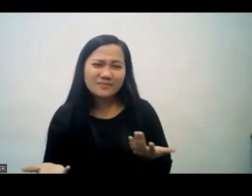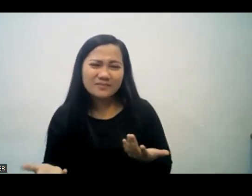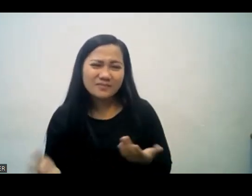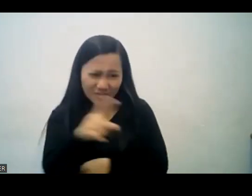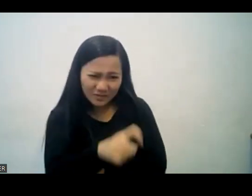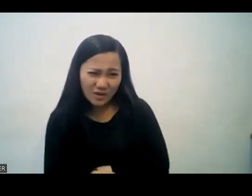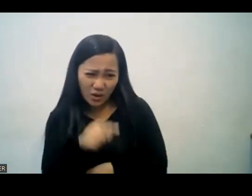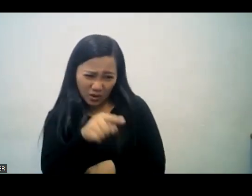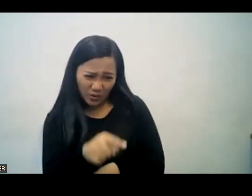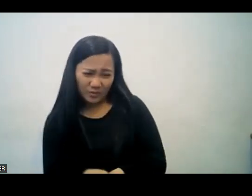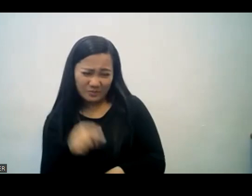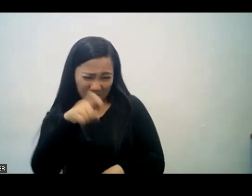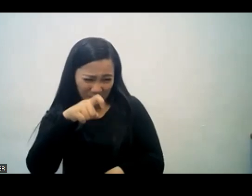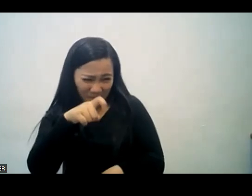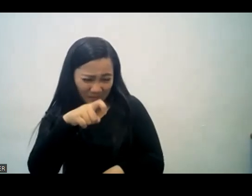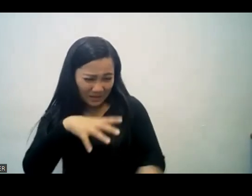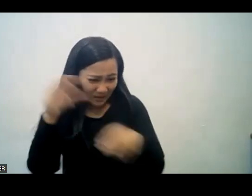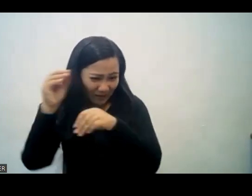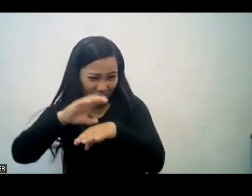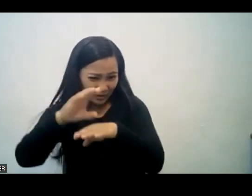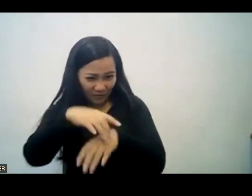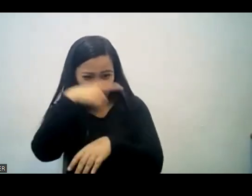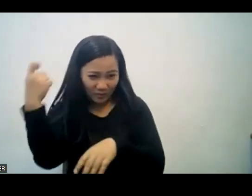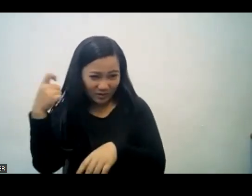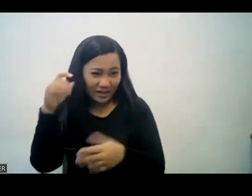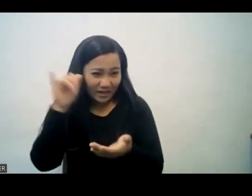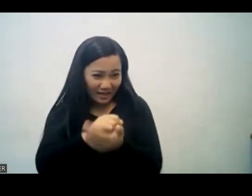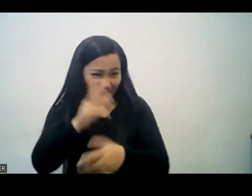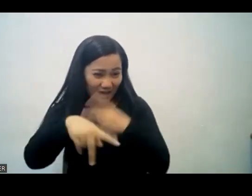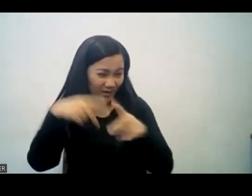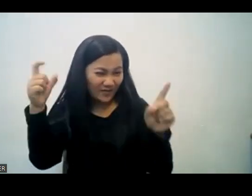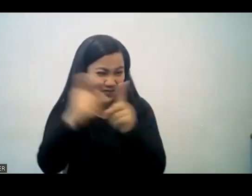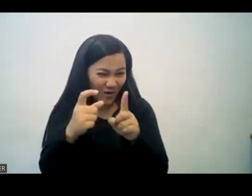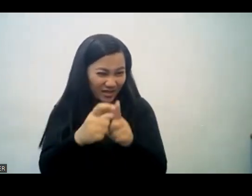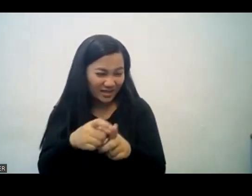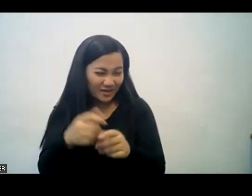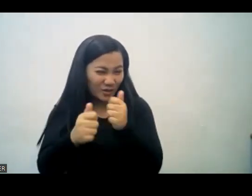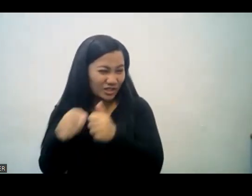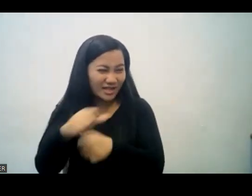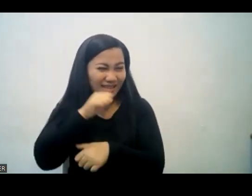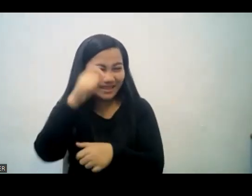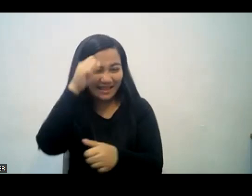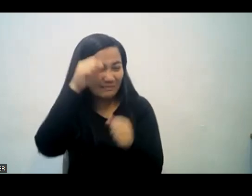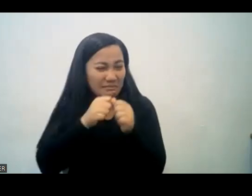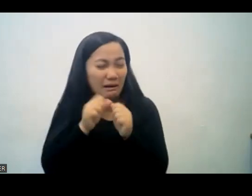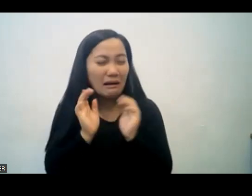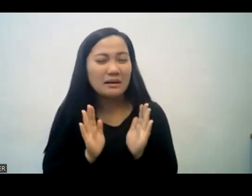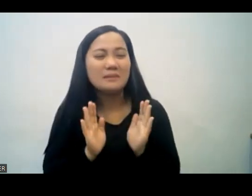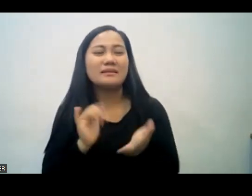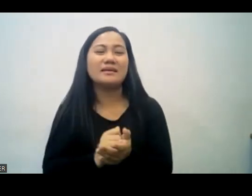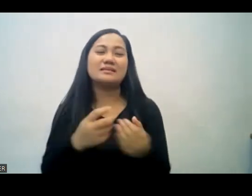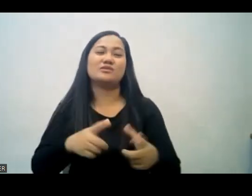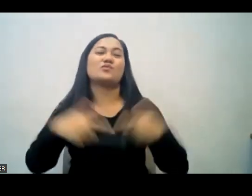Karapat dapat po ba na talagang umalis sa iglesia dahil lamang po sa ganong salita? kaya kaya napakalaking kaya